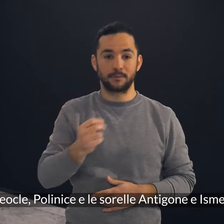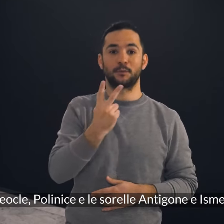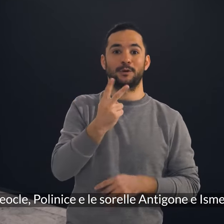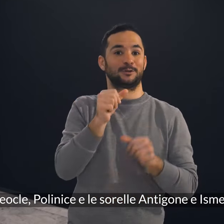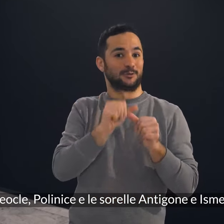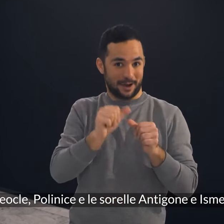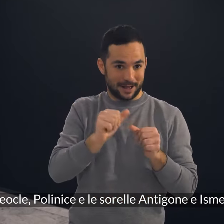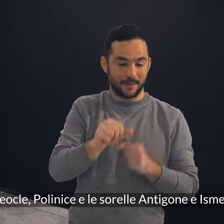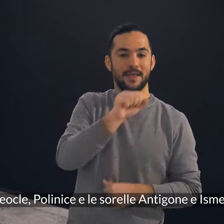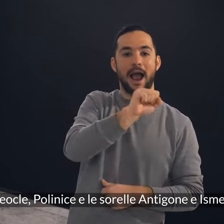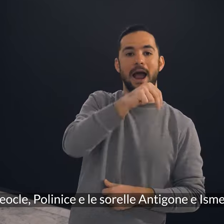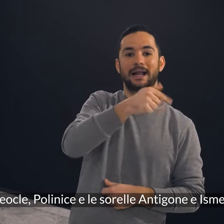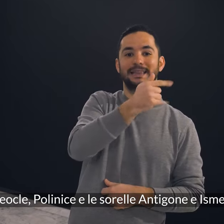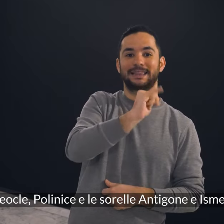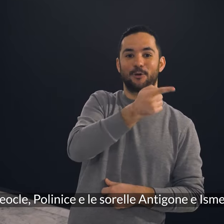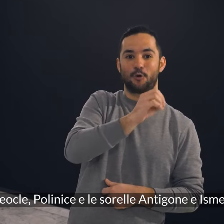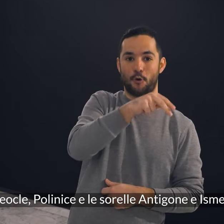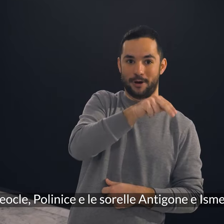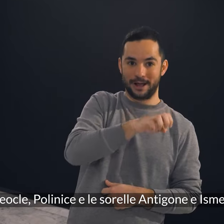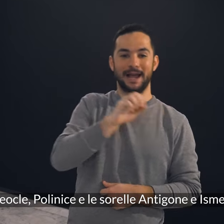sorelle Antigone e Ismene.